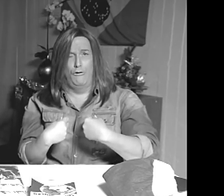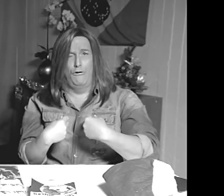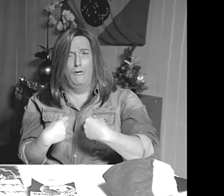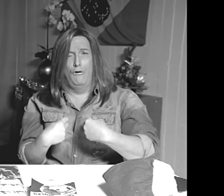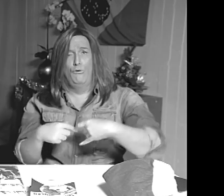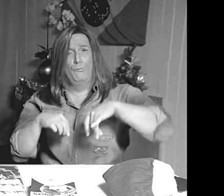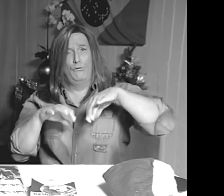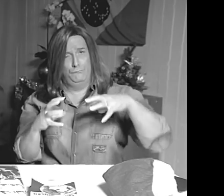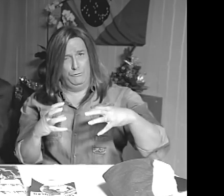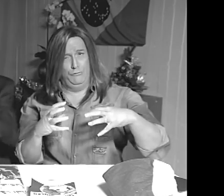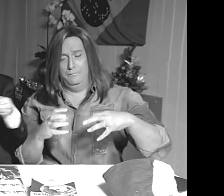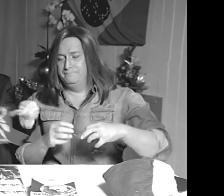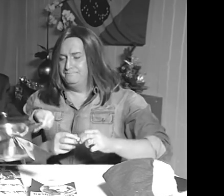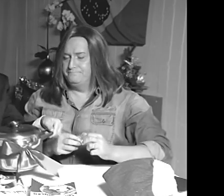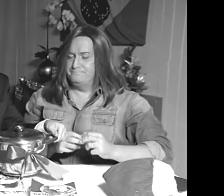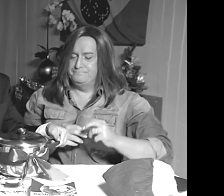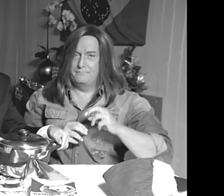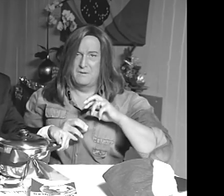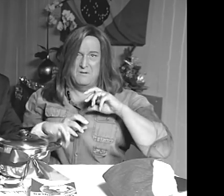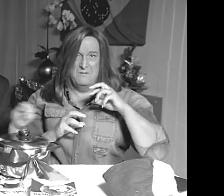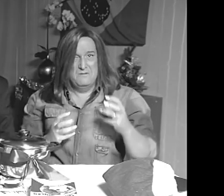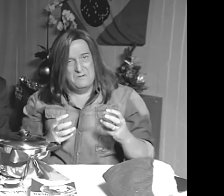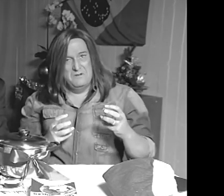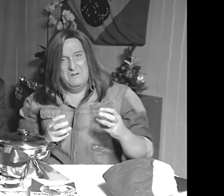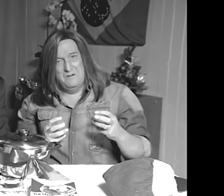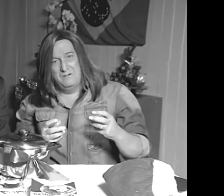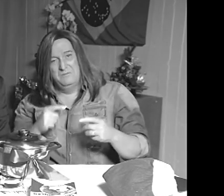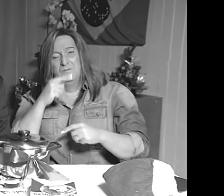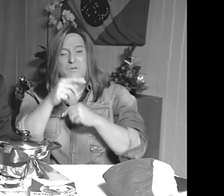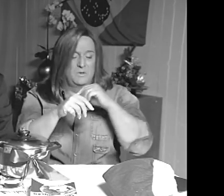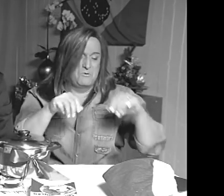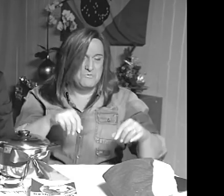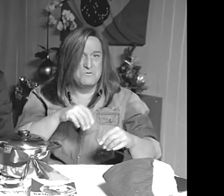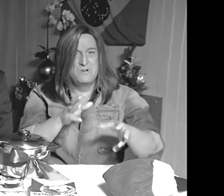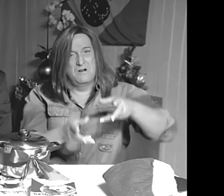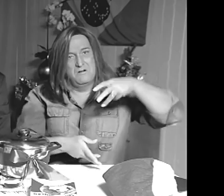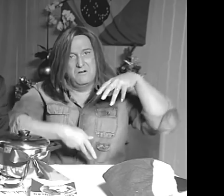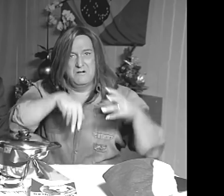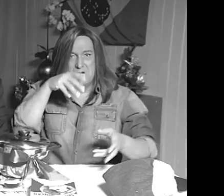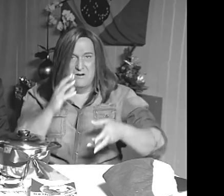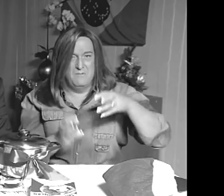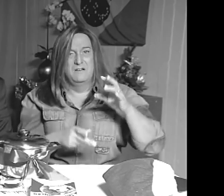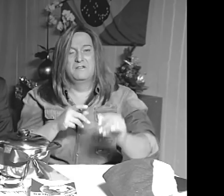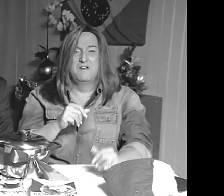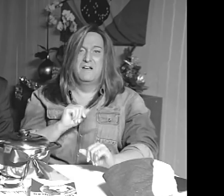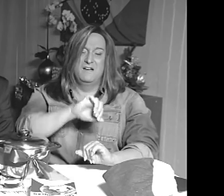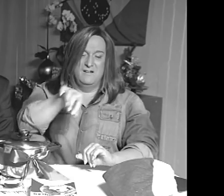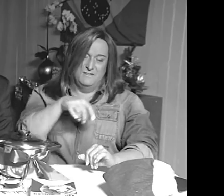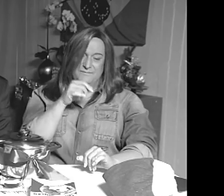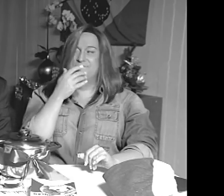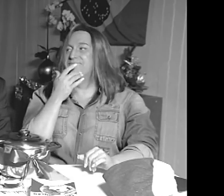Aqui está o seu presente! Pega no tacho e vai na cozinha fazer aquele vatapá gostoso, tá?